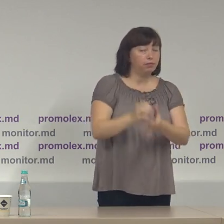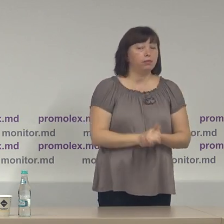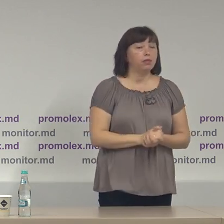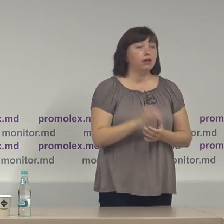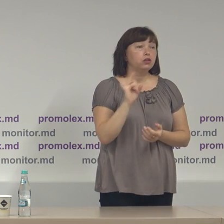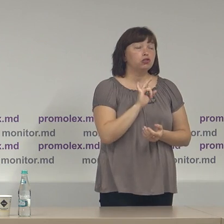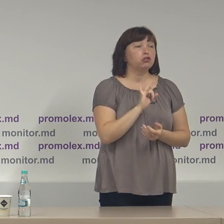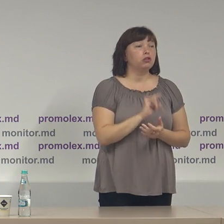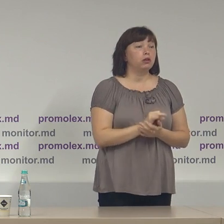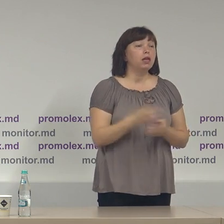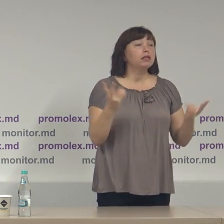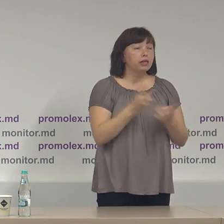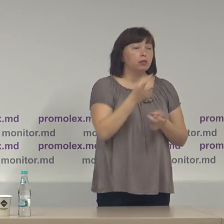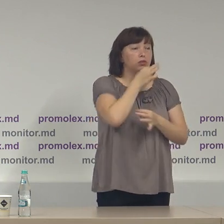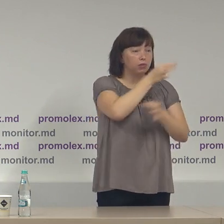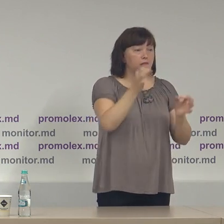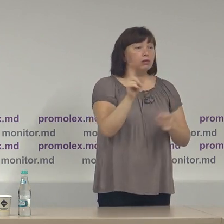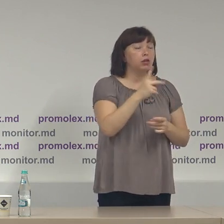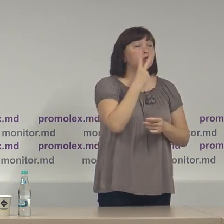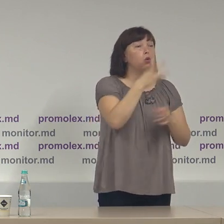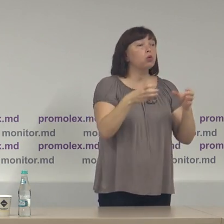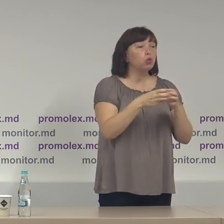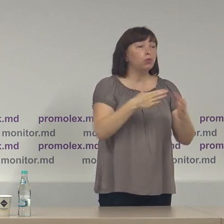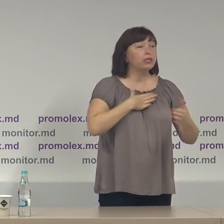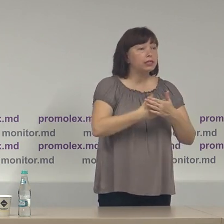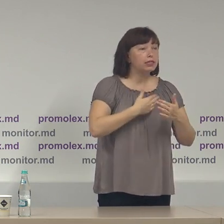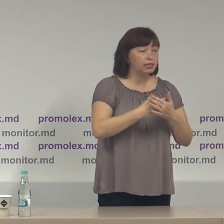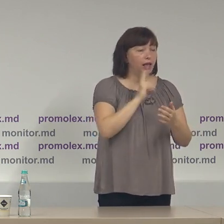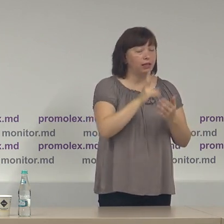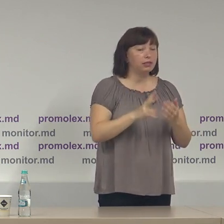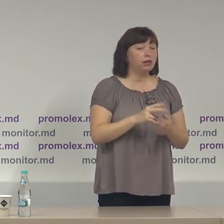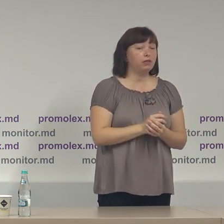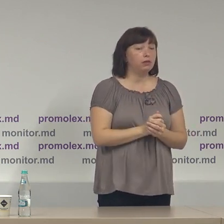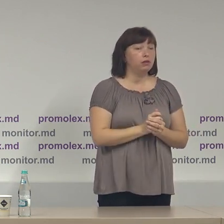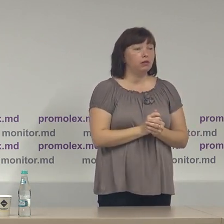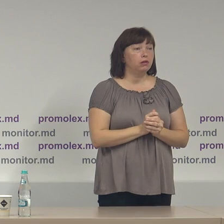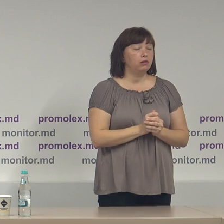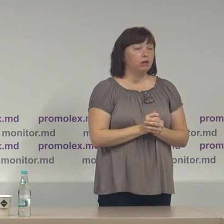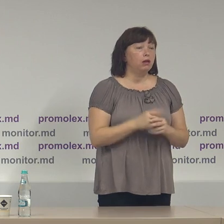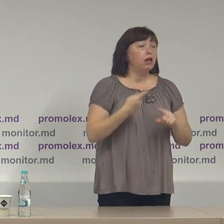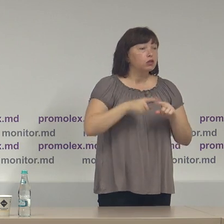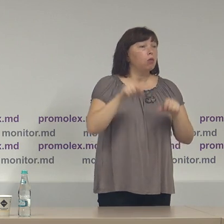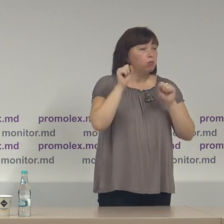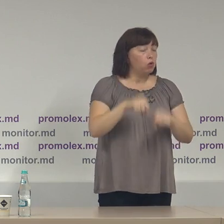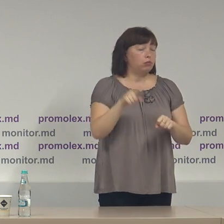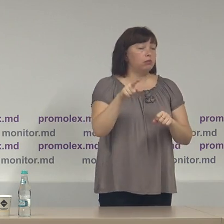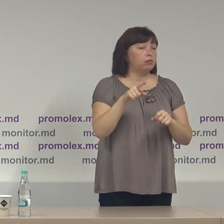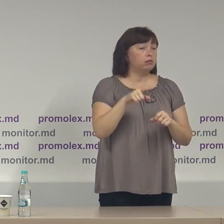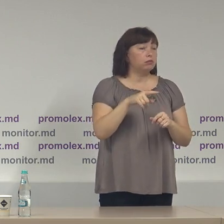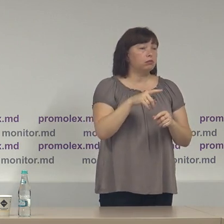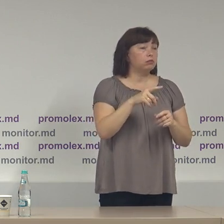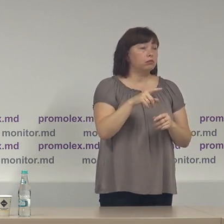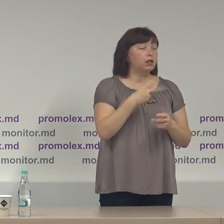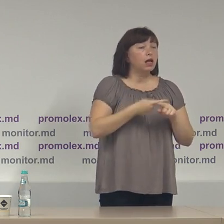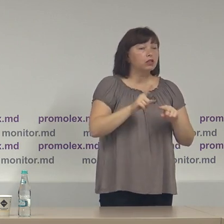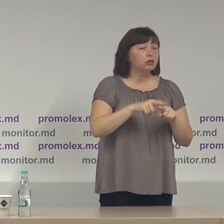și trebuie să menționăm că două grupuri de inițiativă vizând doi concurenții potențiali concurenții electorali fiind vorba